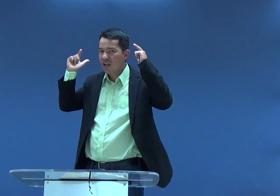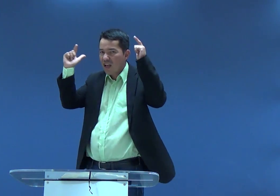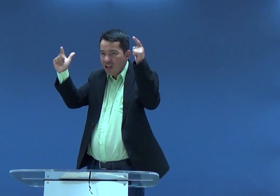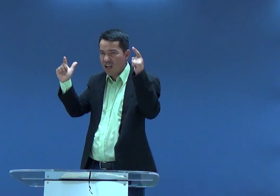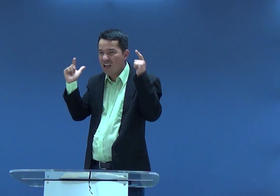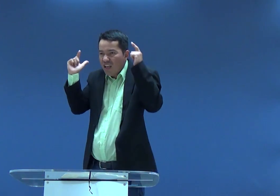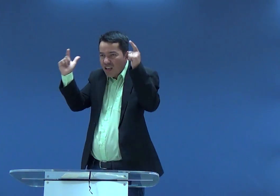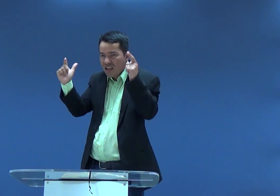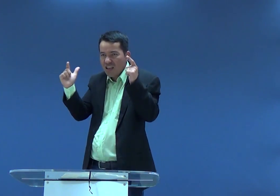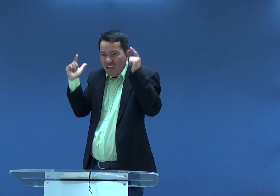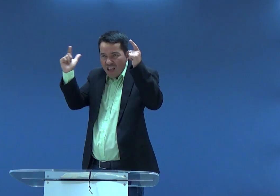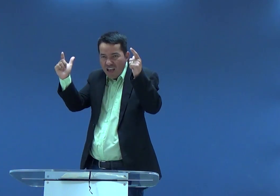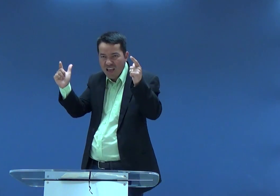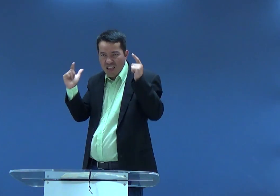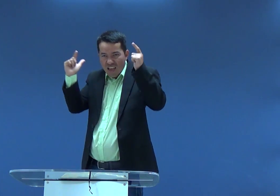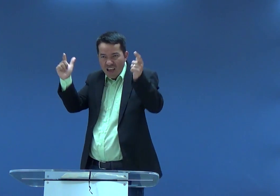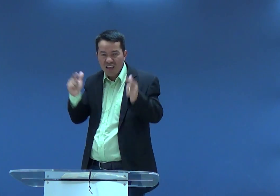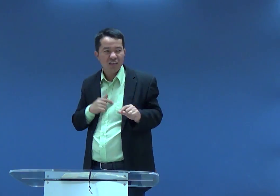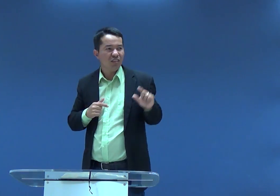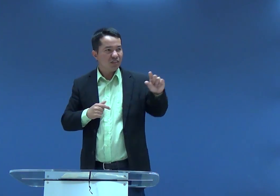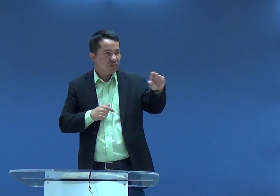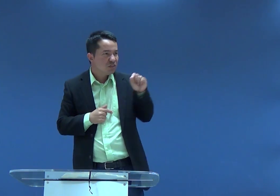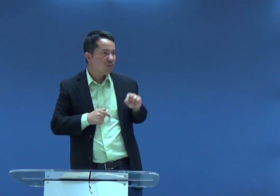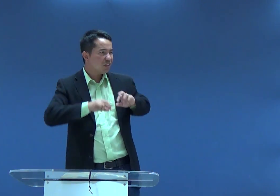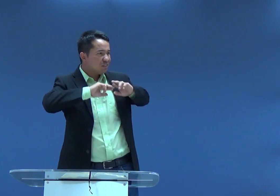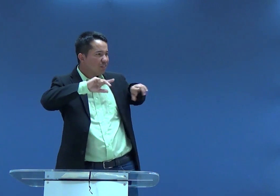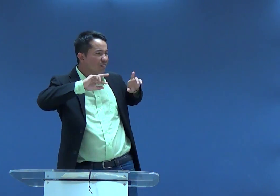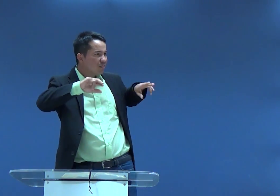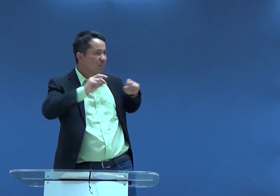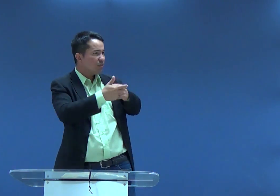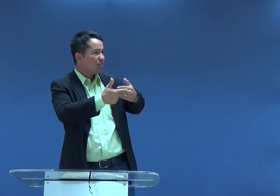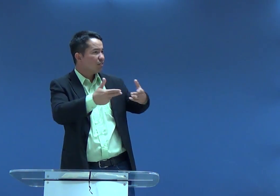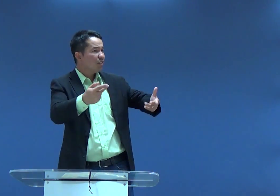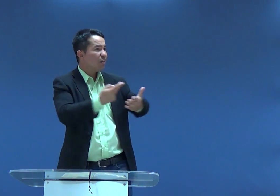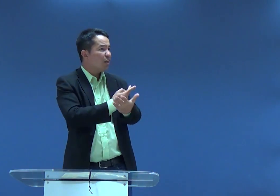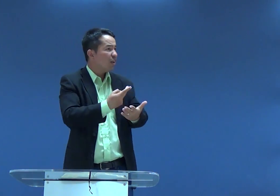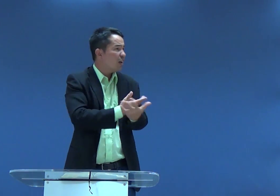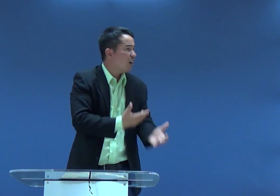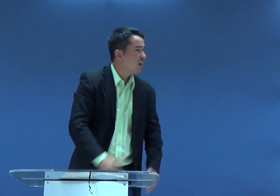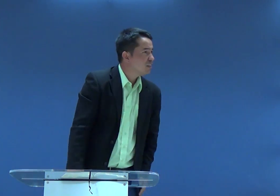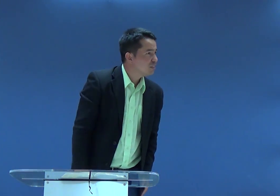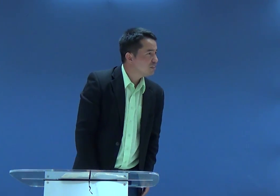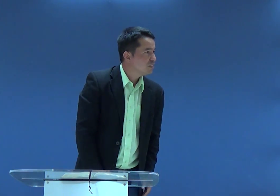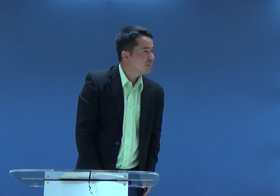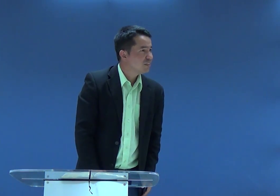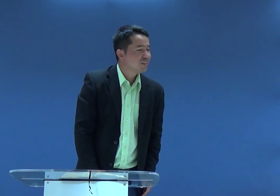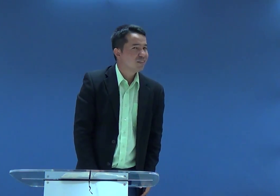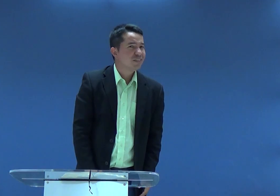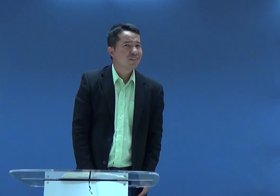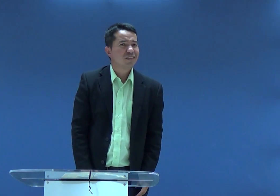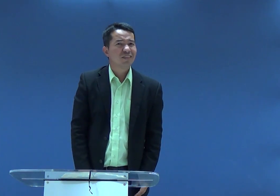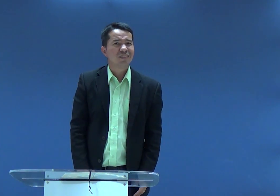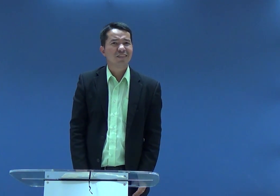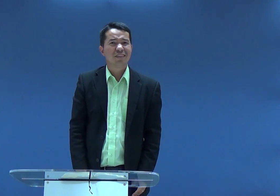cigarro, escolhe a condição e escolhe tantas outras coisas, coisas que você sabe que são erradas.